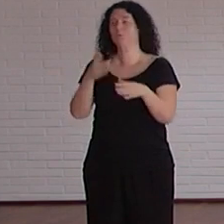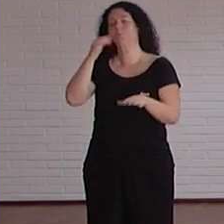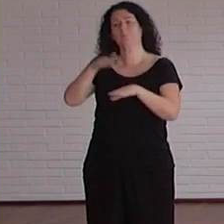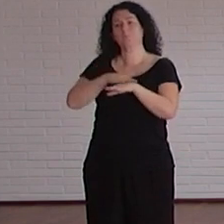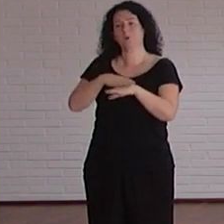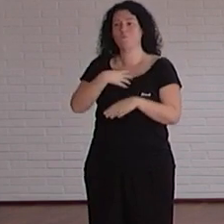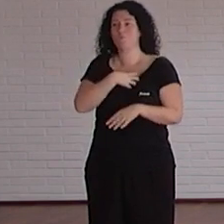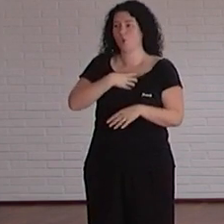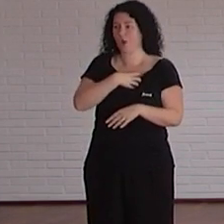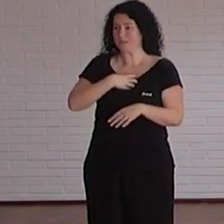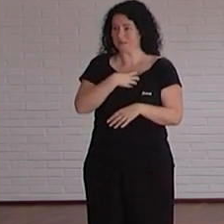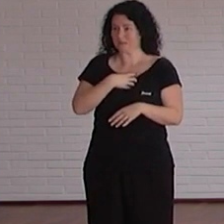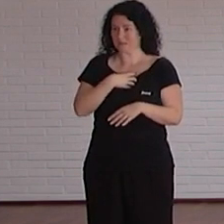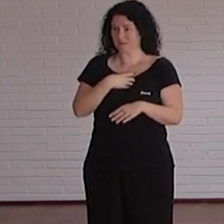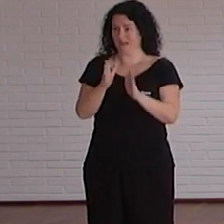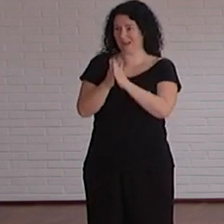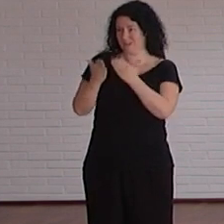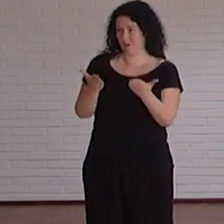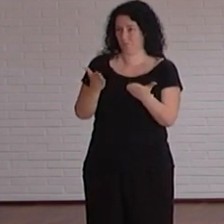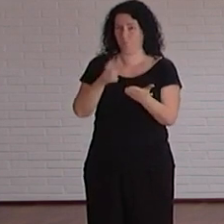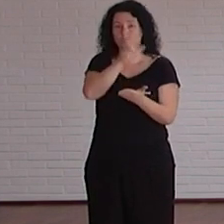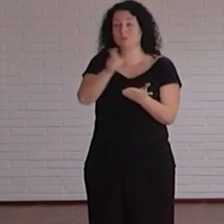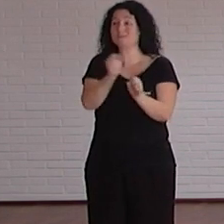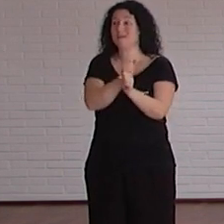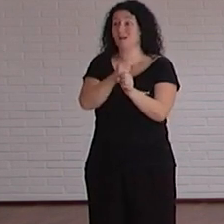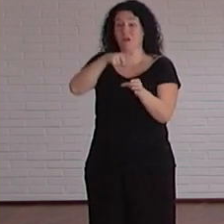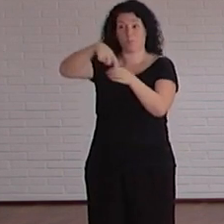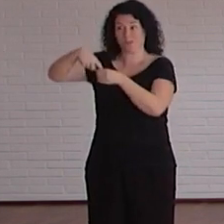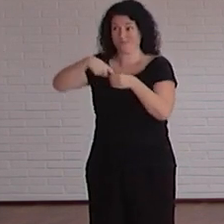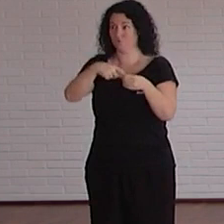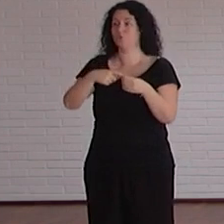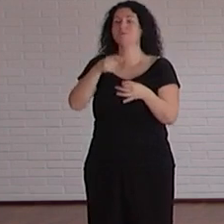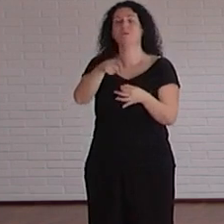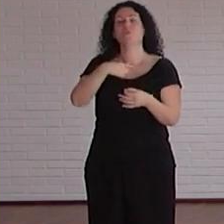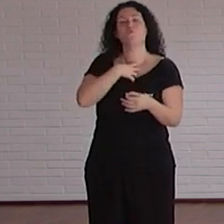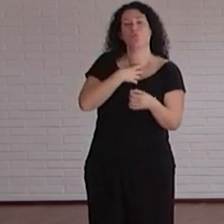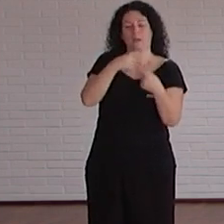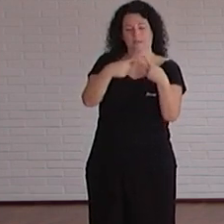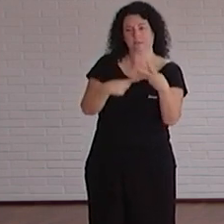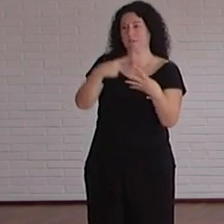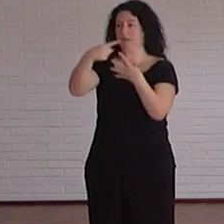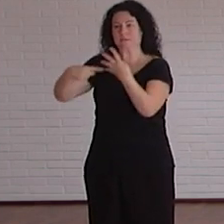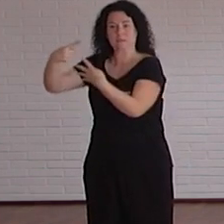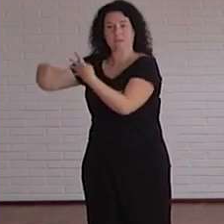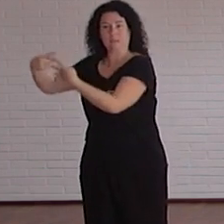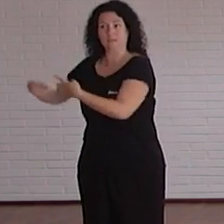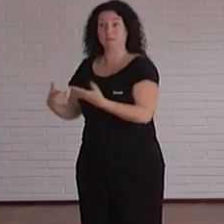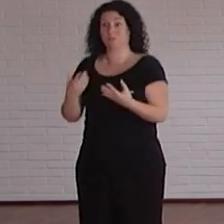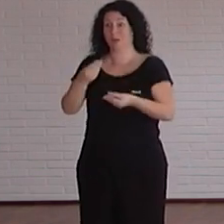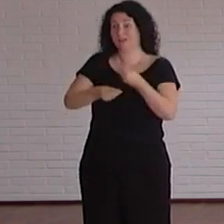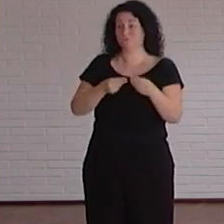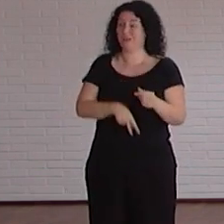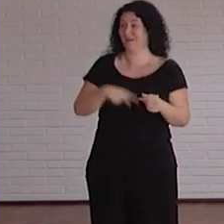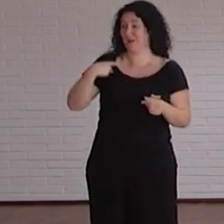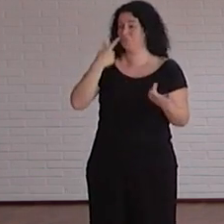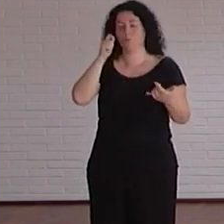funciones todos los puestos de trabajo sabéis que tienen funciones adscritas y estamos trabajando con unos ejes generales